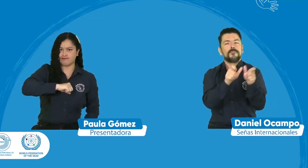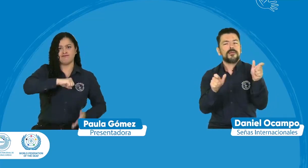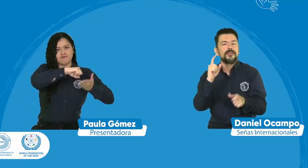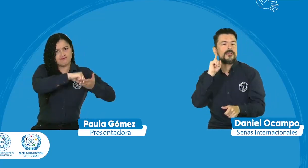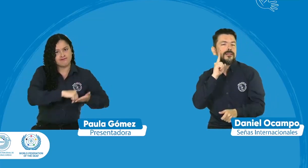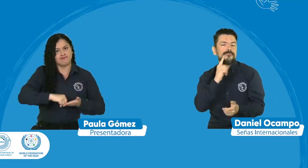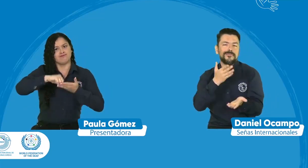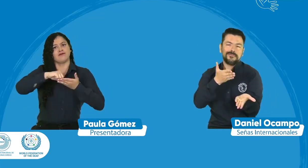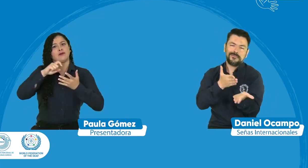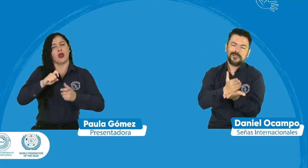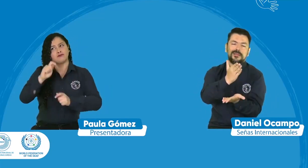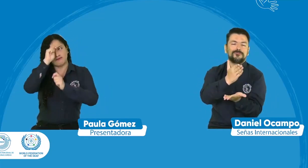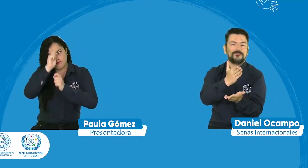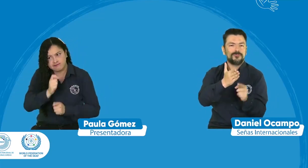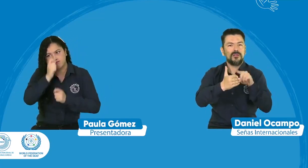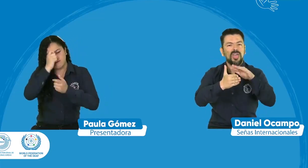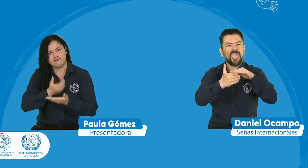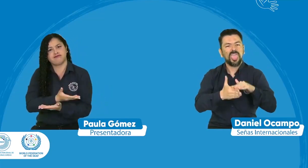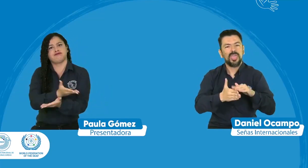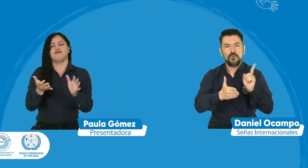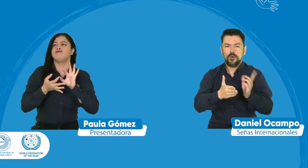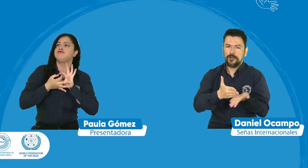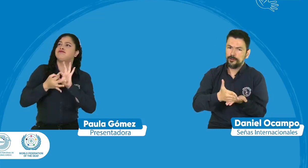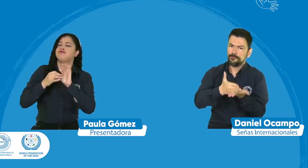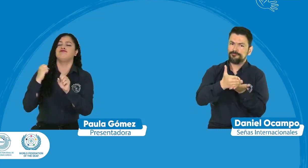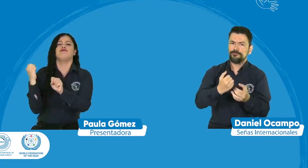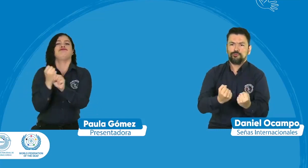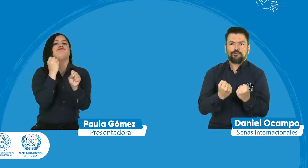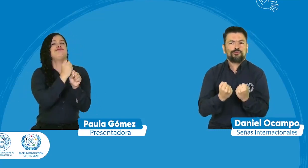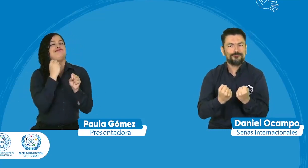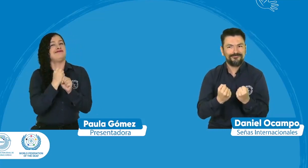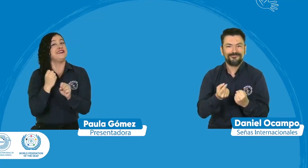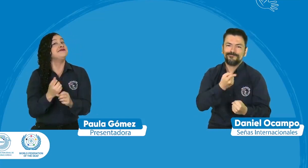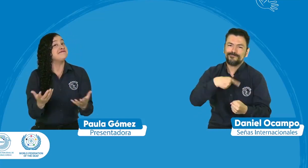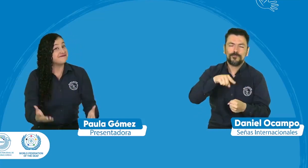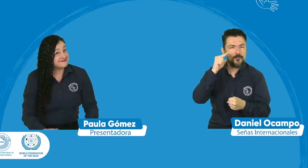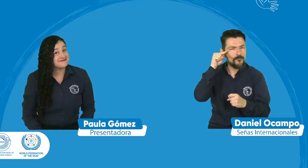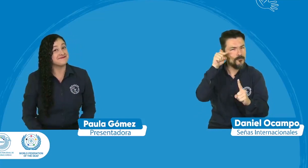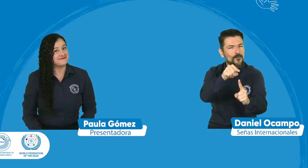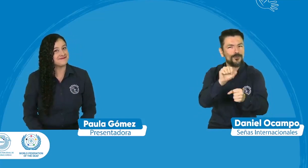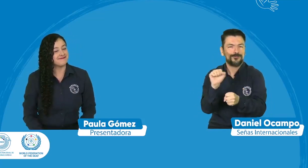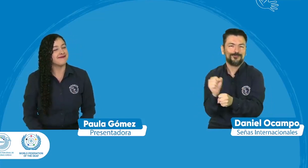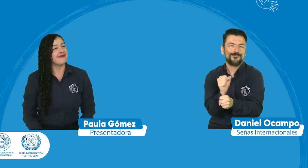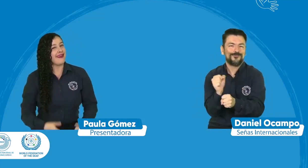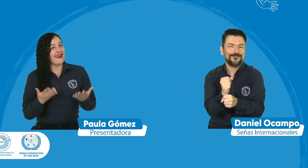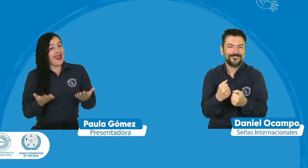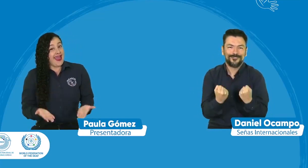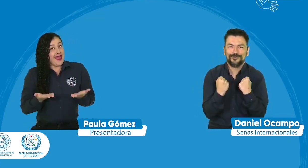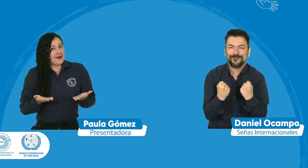claro es un movimiento mundial de las personas sordas en pro de sus derechos y se trabaja por esto